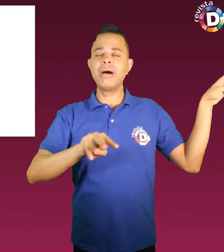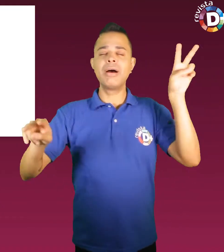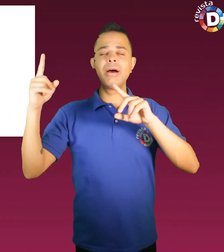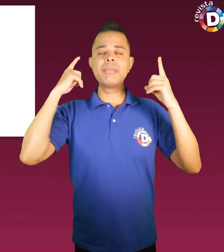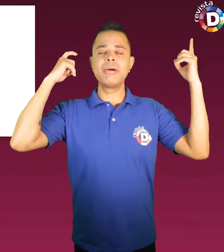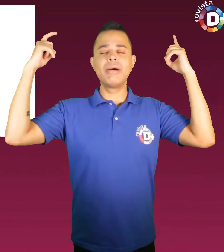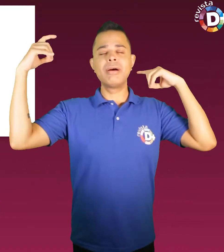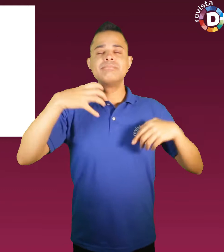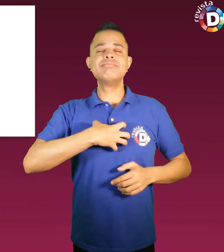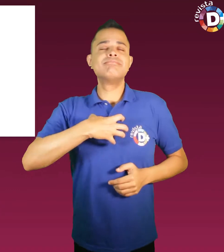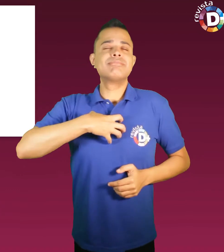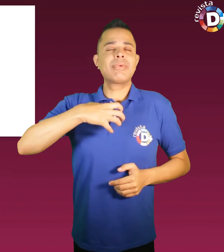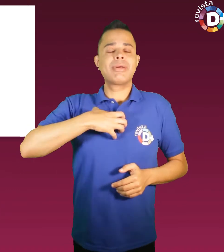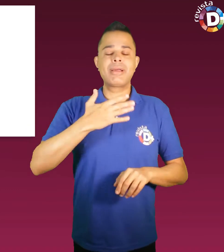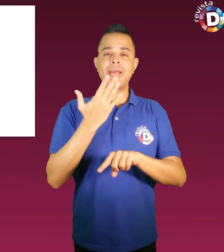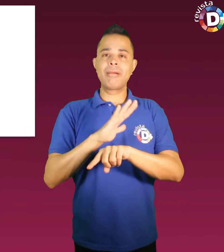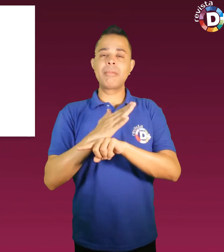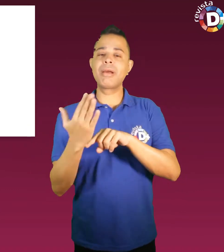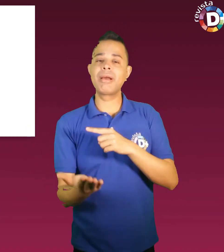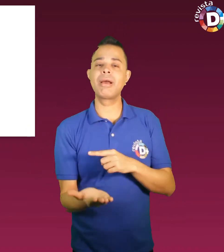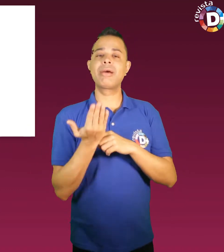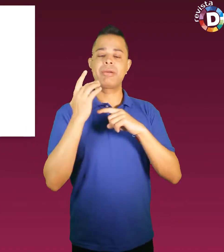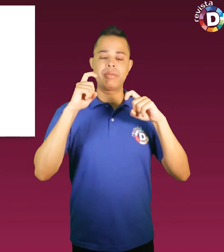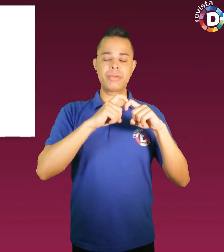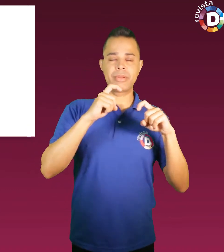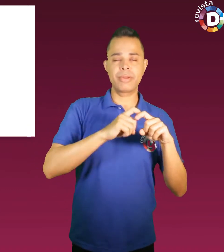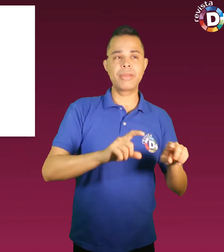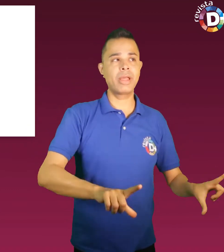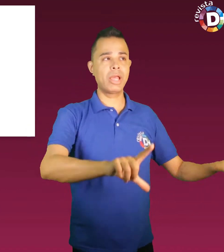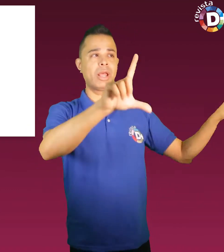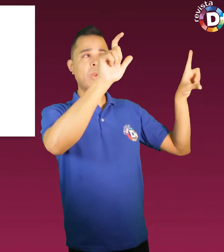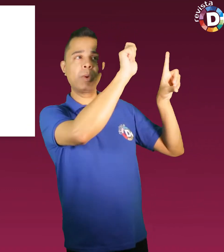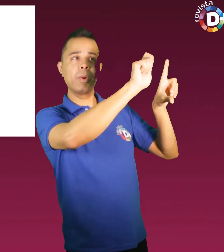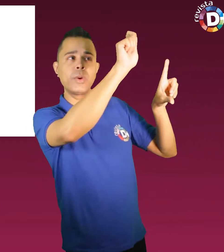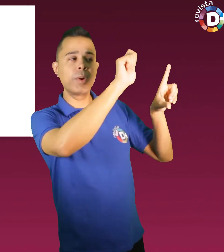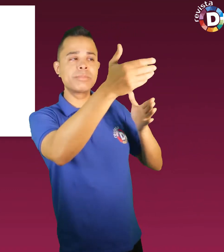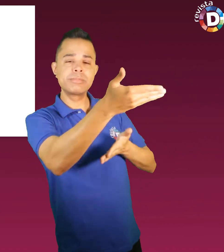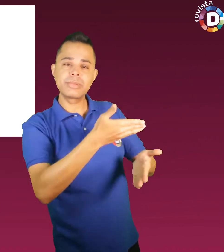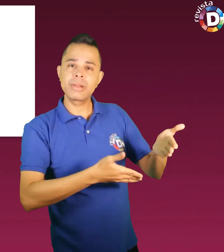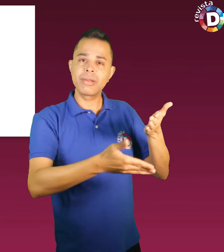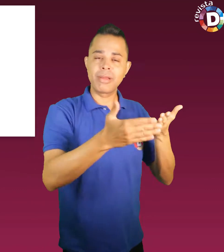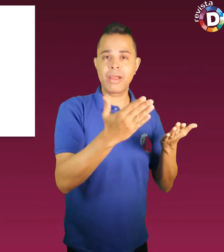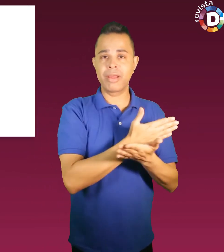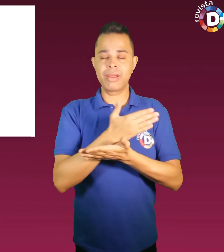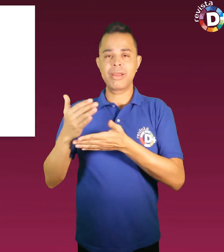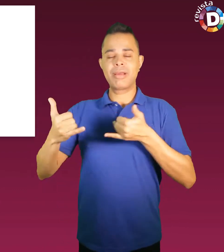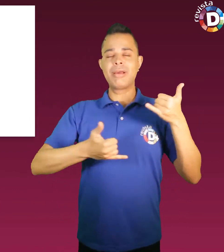e reabilitação funcional. Lousas interativas e peças que estimulam a